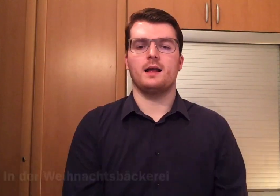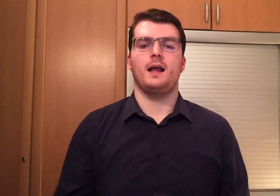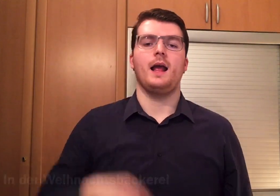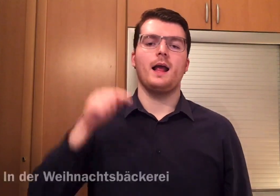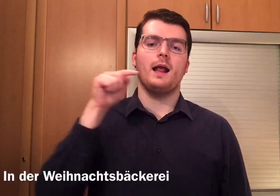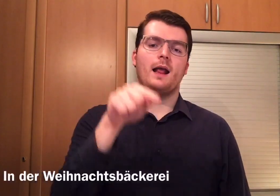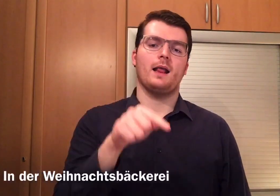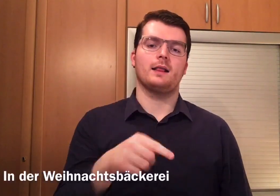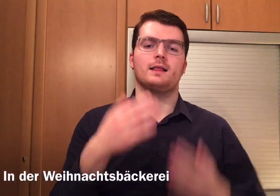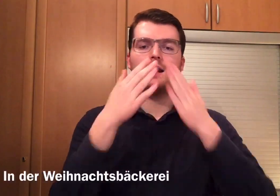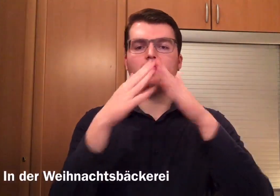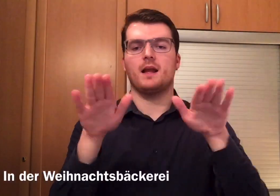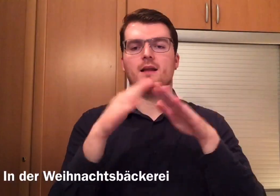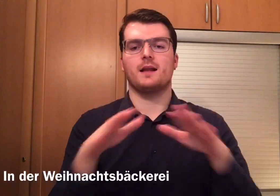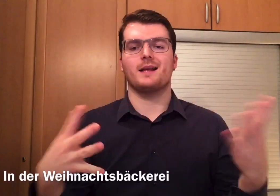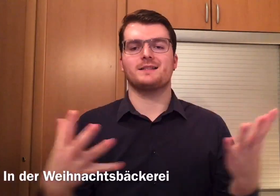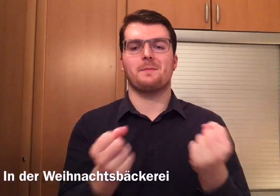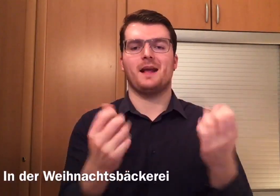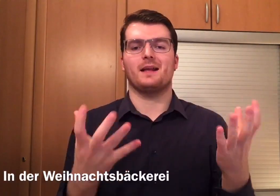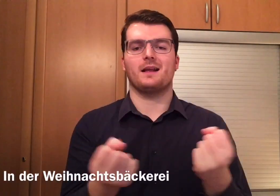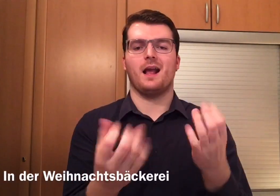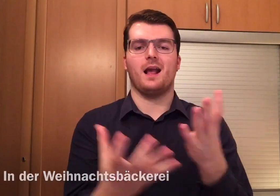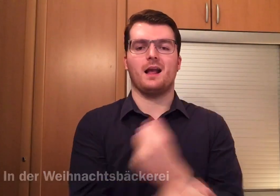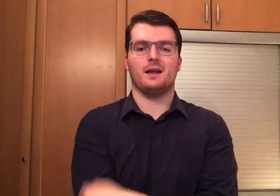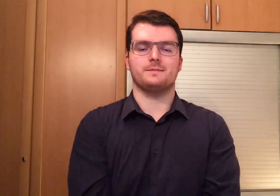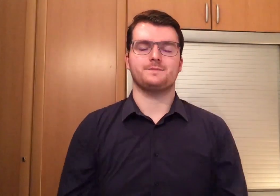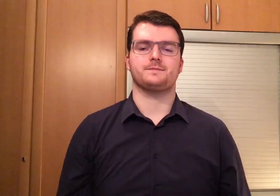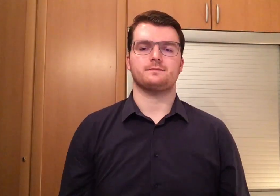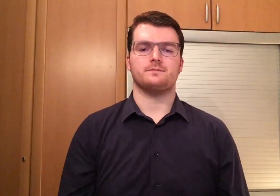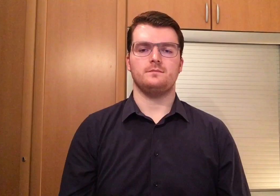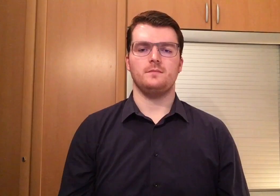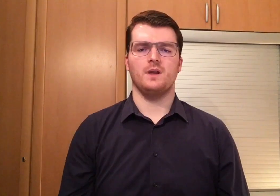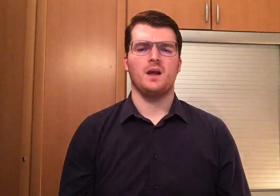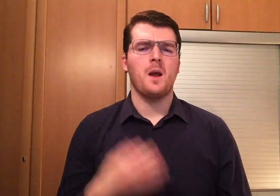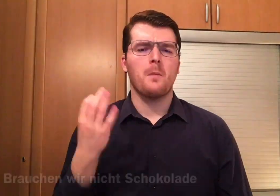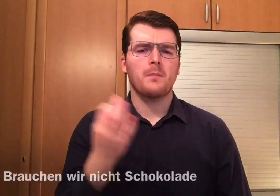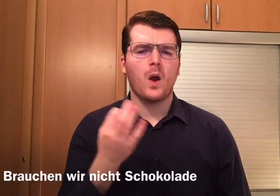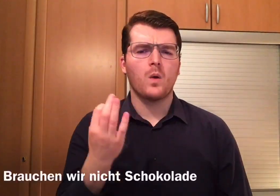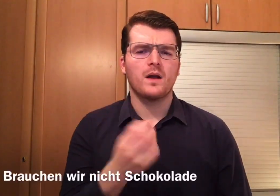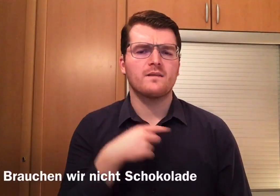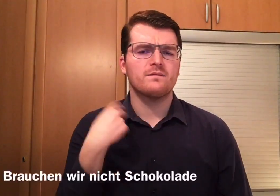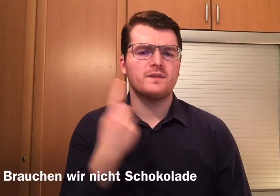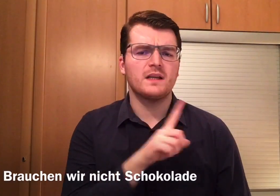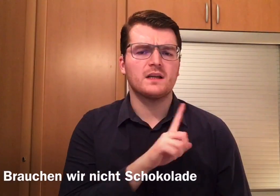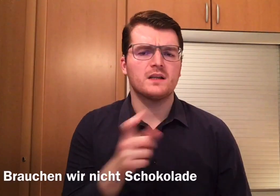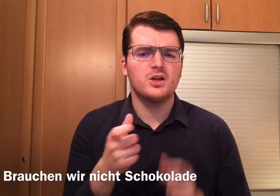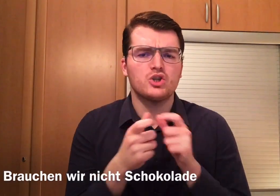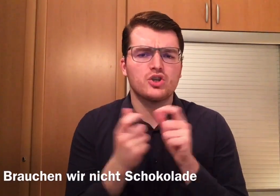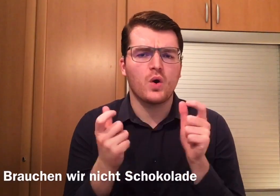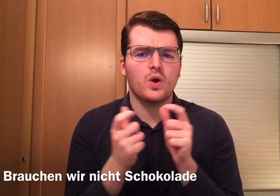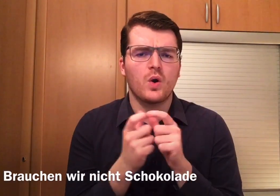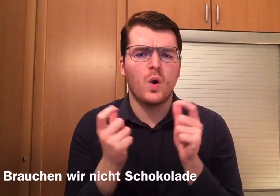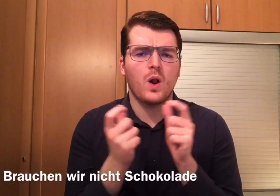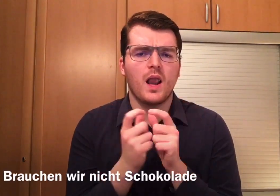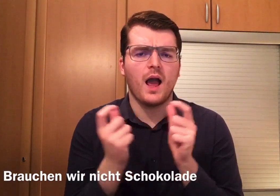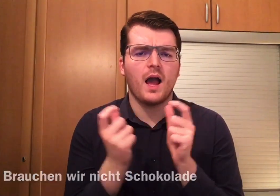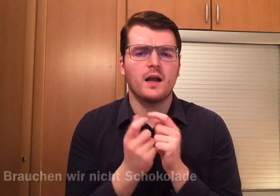In der Weihnachtsbäckerei Brauchen wir nicht Schokolade,